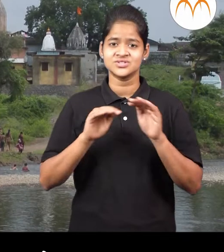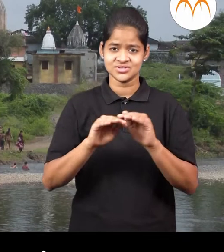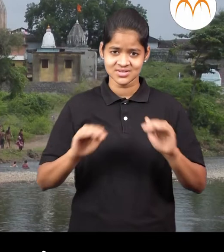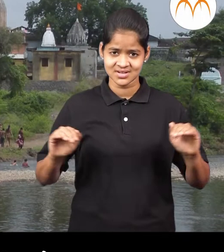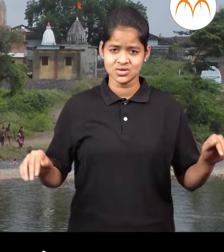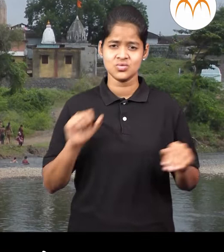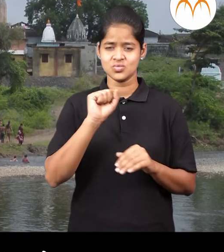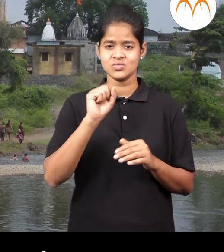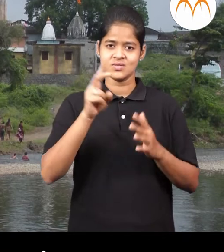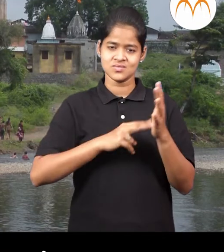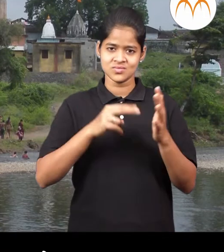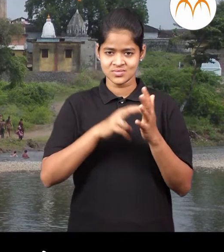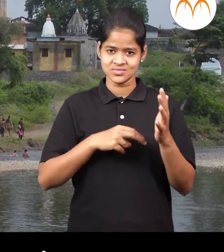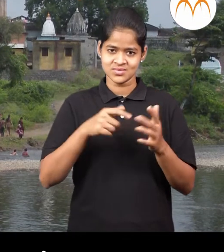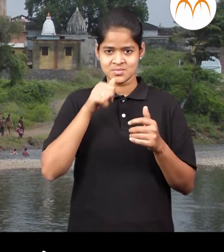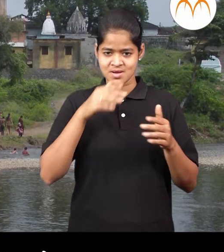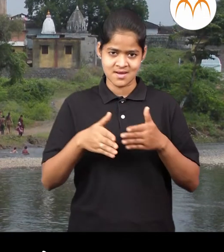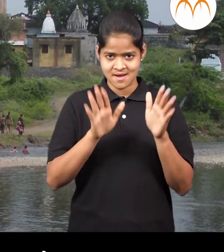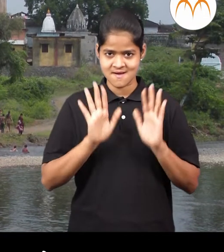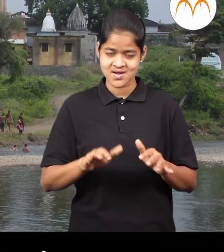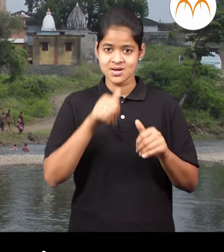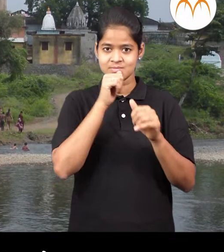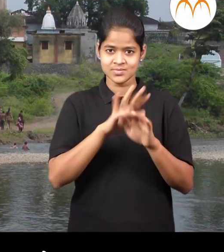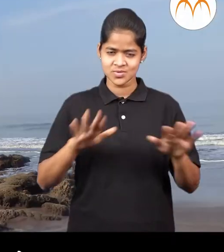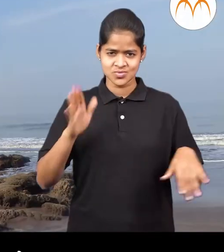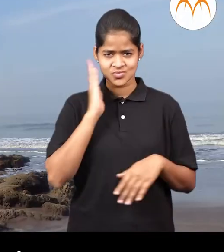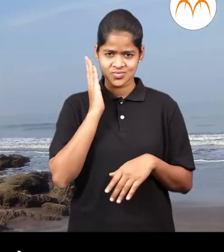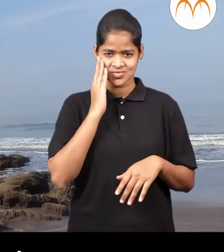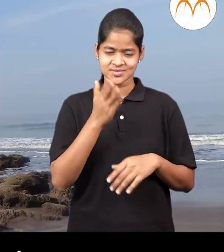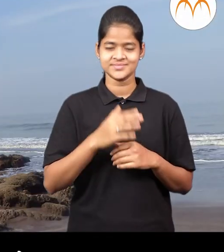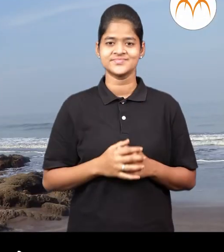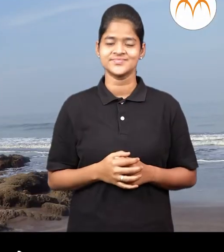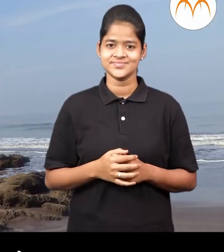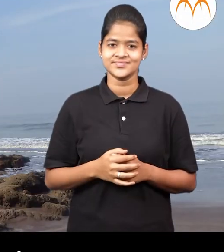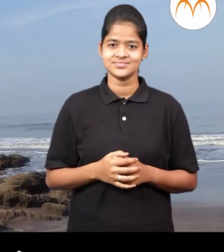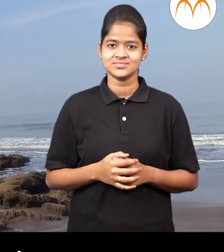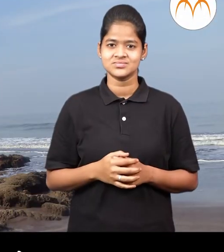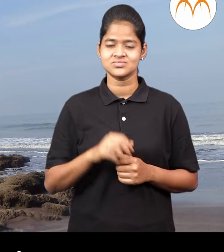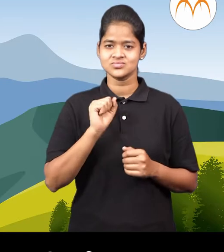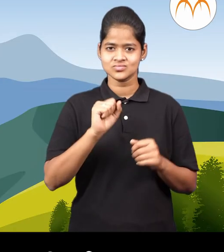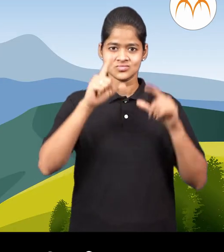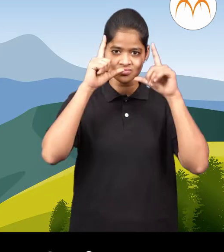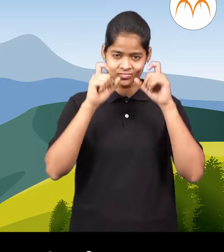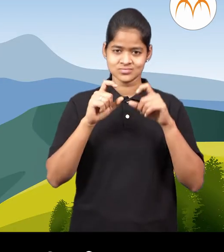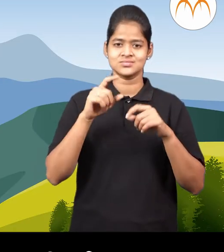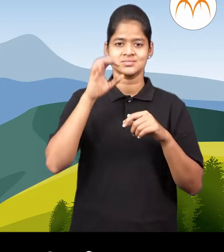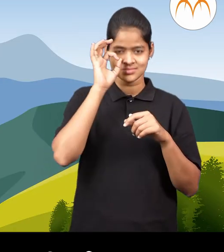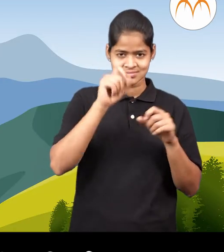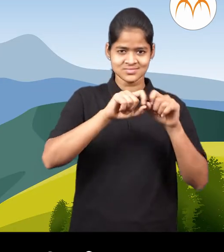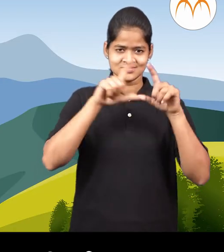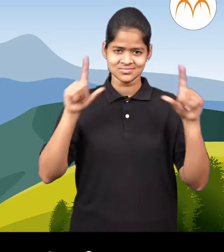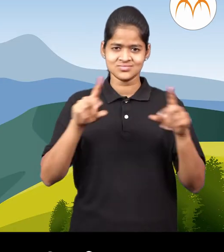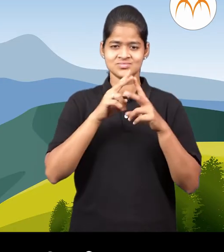मुलान्यो, तुम्चा गावात नदी है का? समुद्र तुम्हाला महीत है ना? तुम्ही चित्रात,